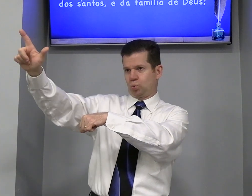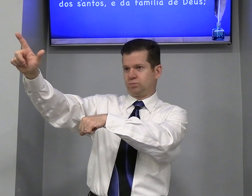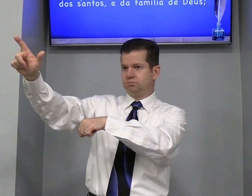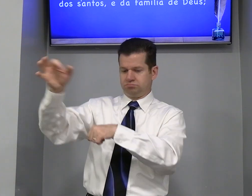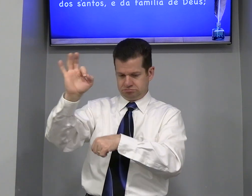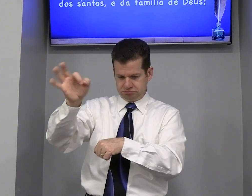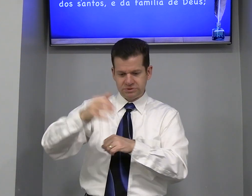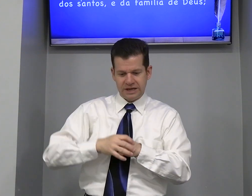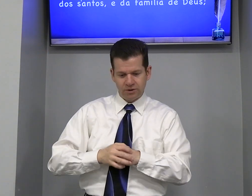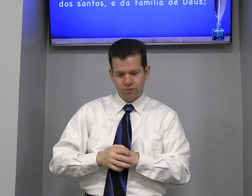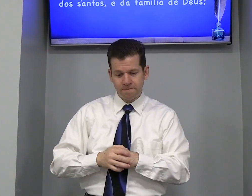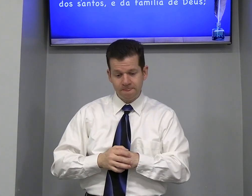Certo?